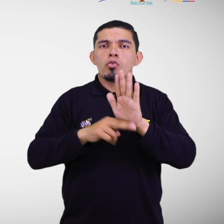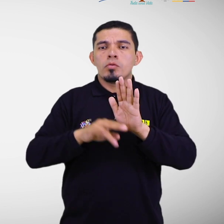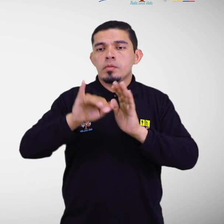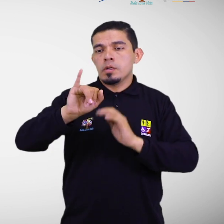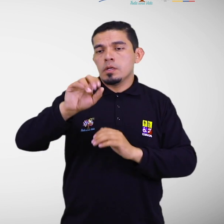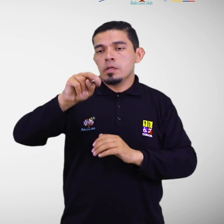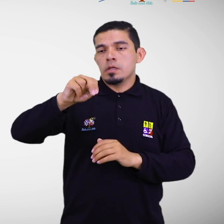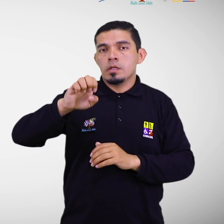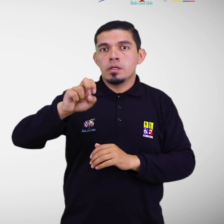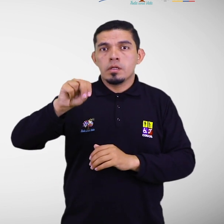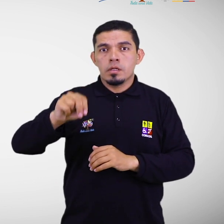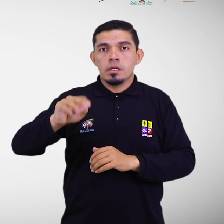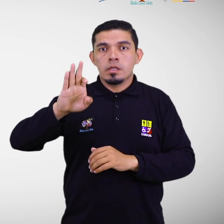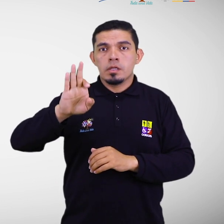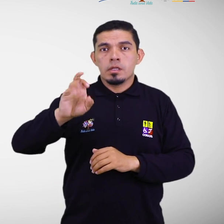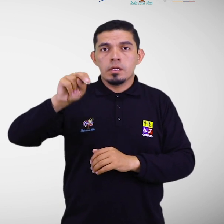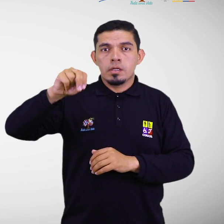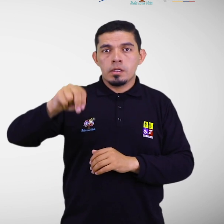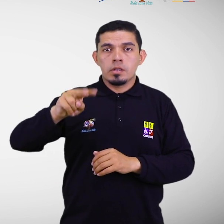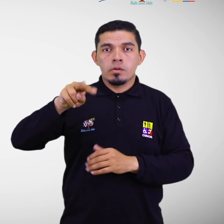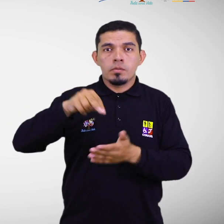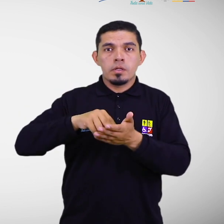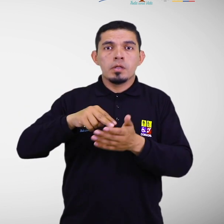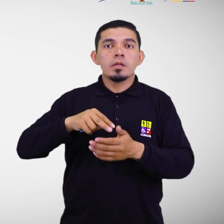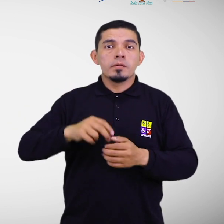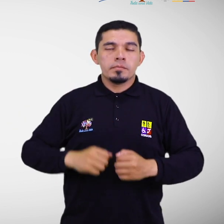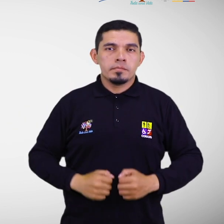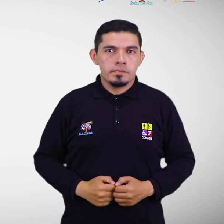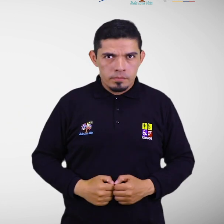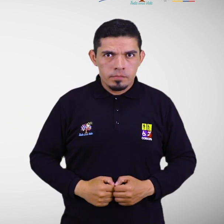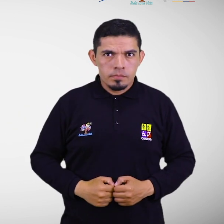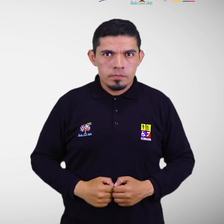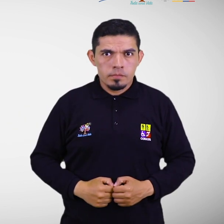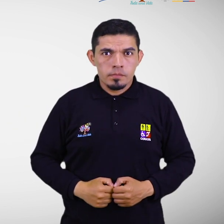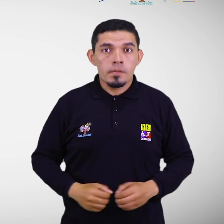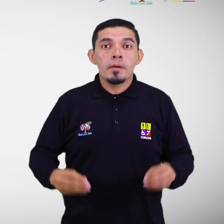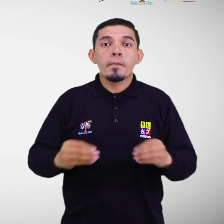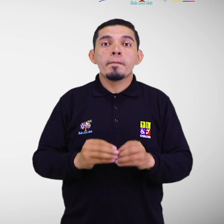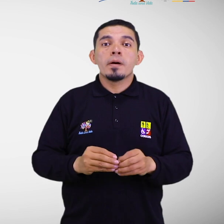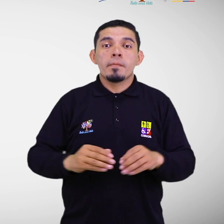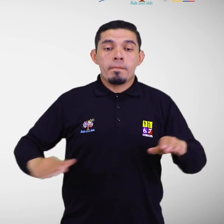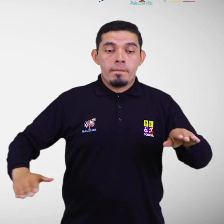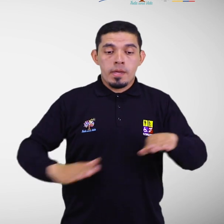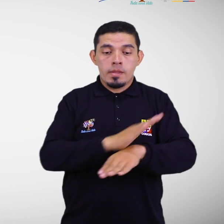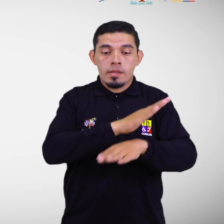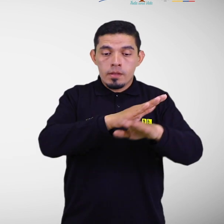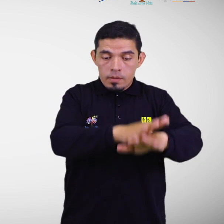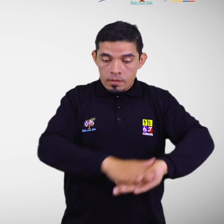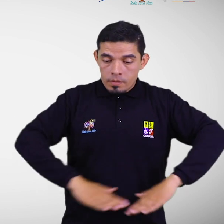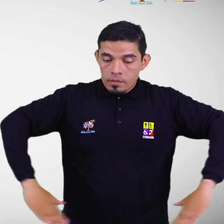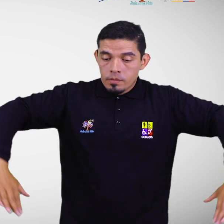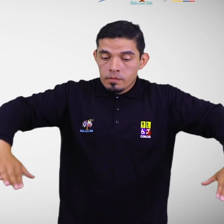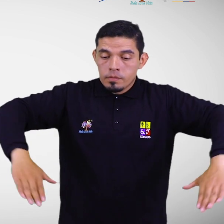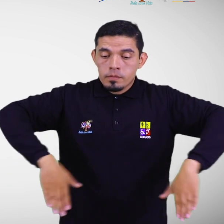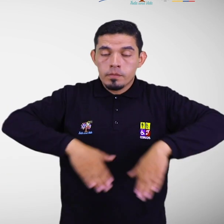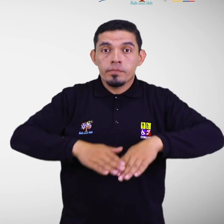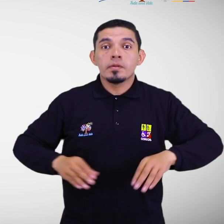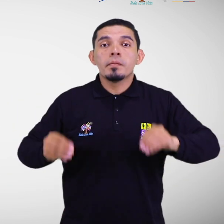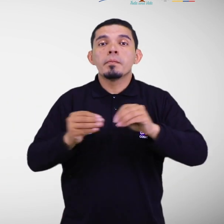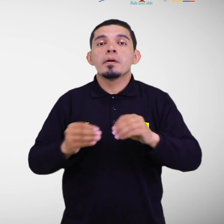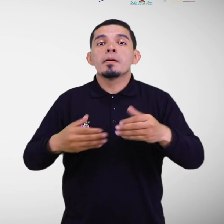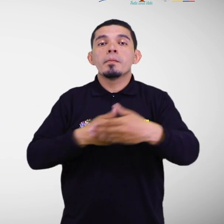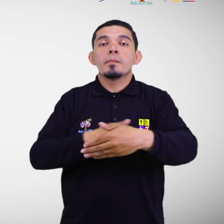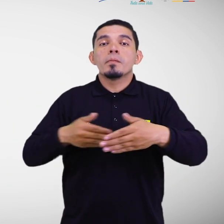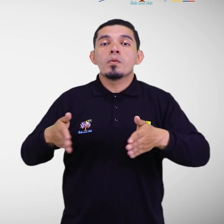NTN-2245, pendientes adecuadas y anchos de circulación. Los cuartos de baño